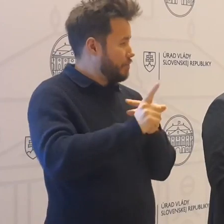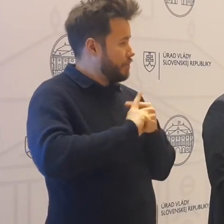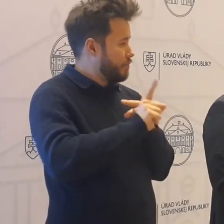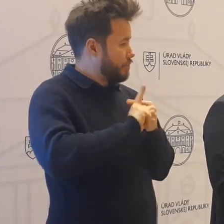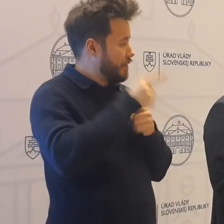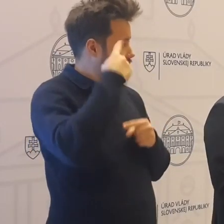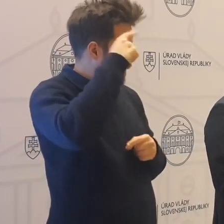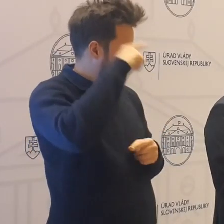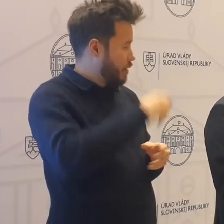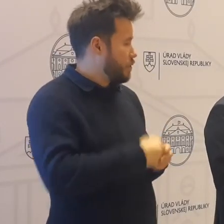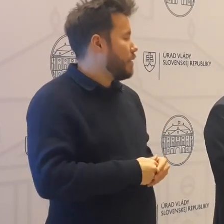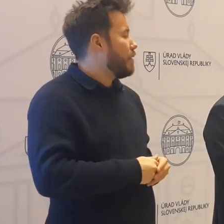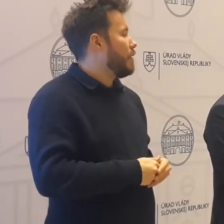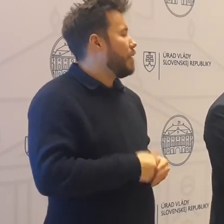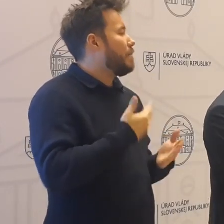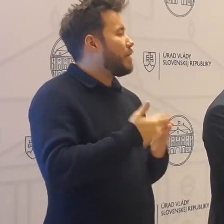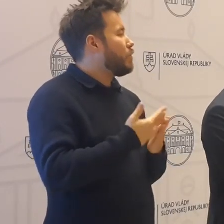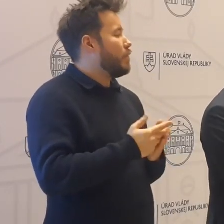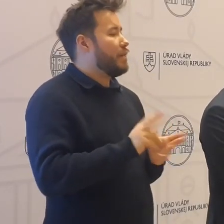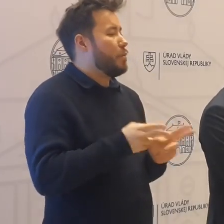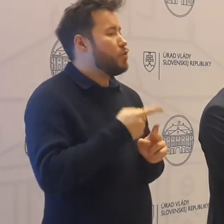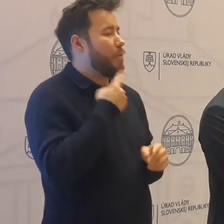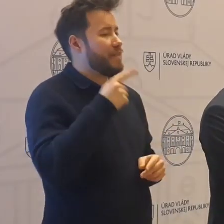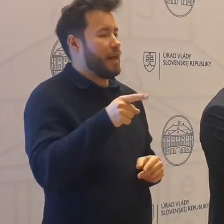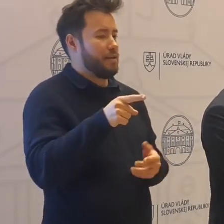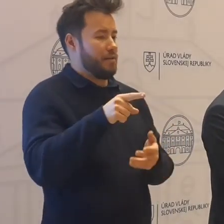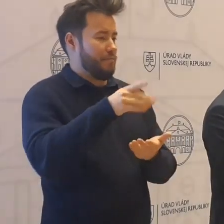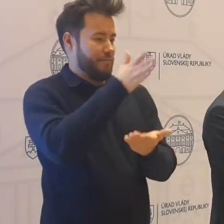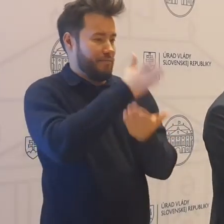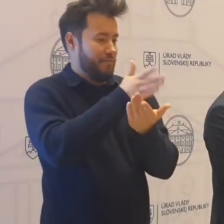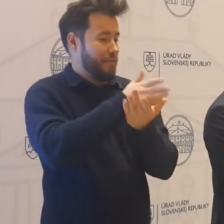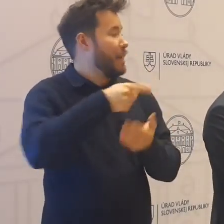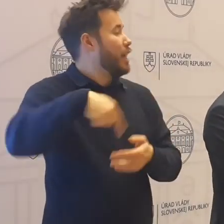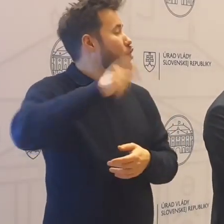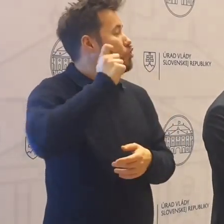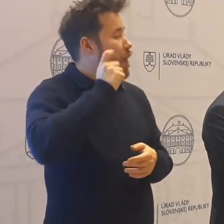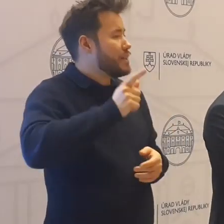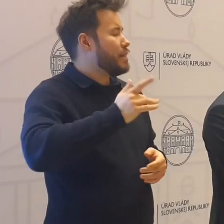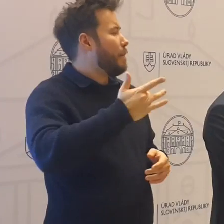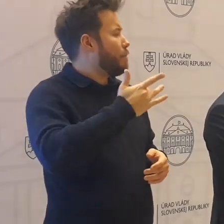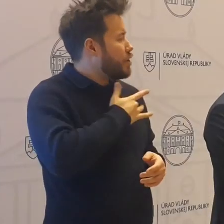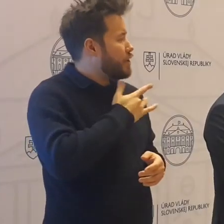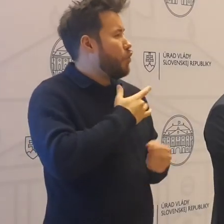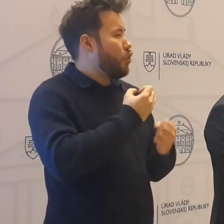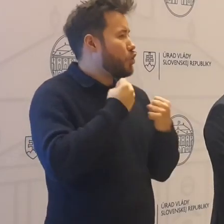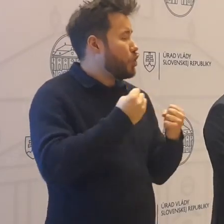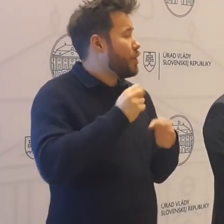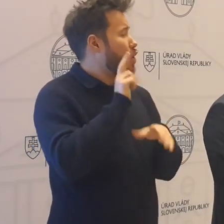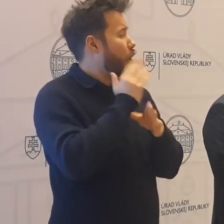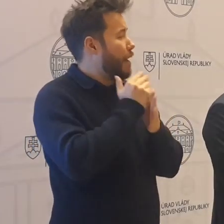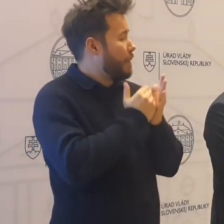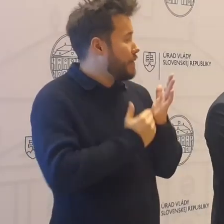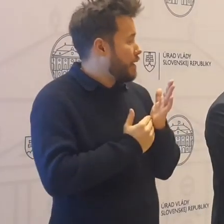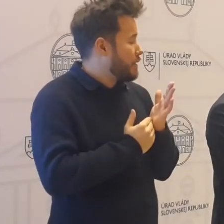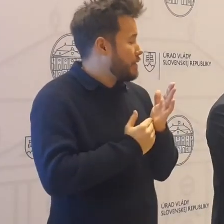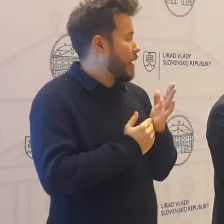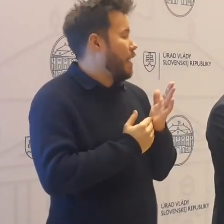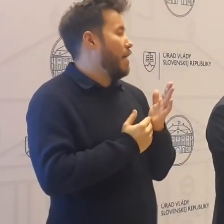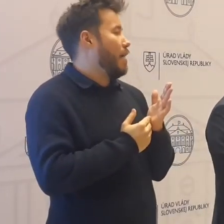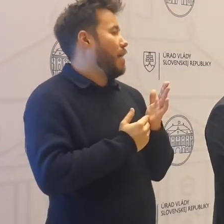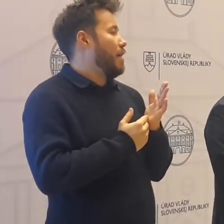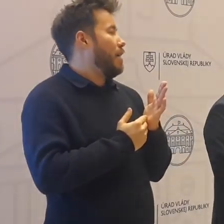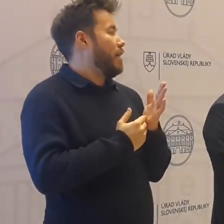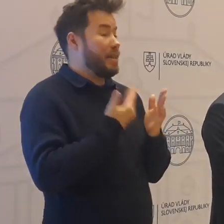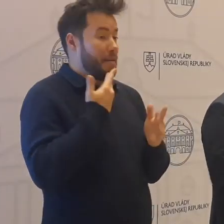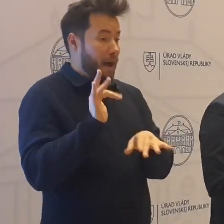A ja nemôžem sa stotožniť s tým, že títo žiaci, ktorí poctivo aj dodržiavali jednotlivé opatrenia a veci a nie sú